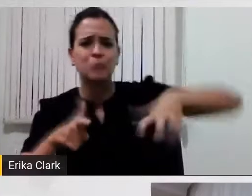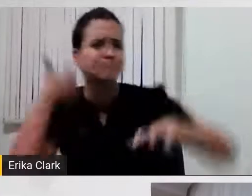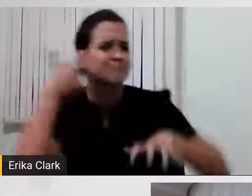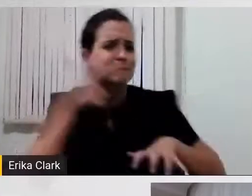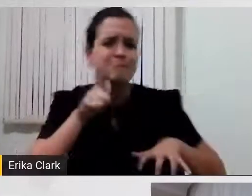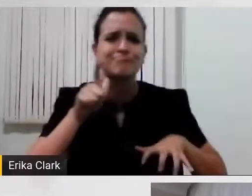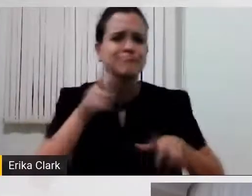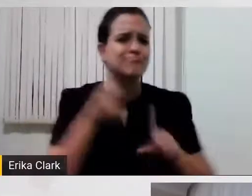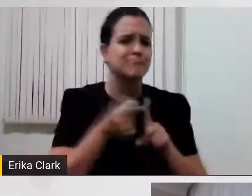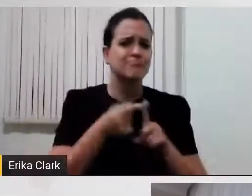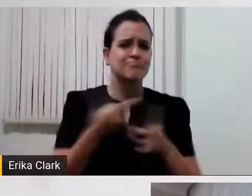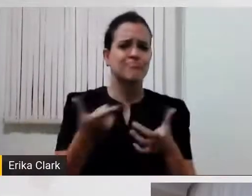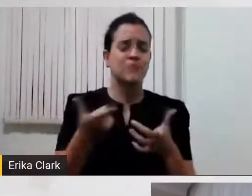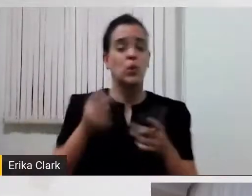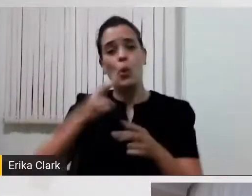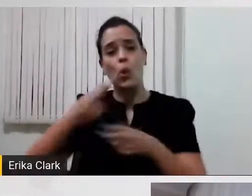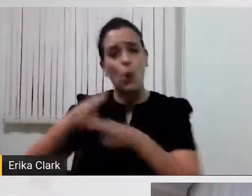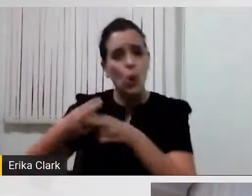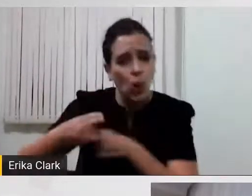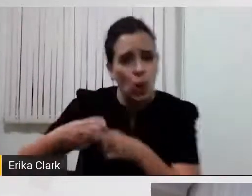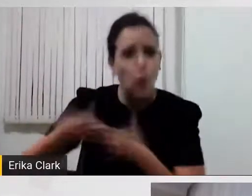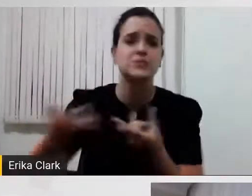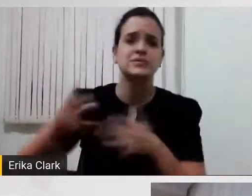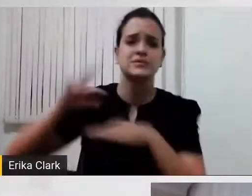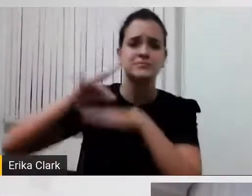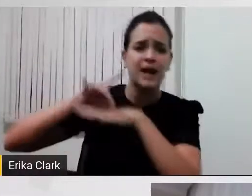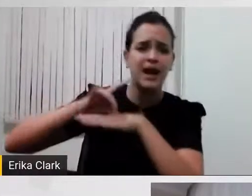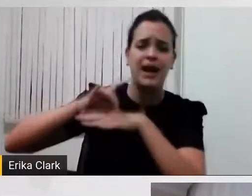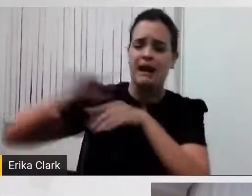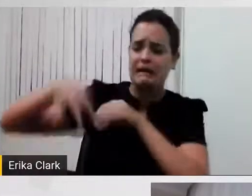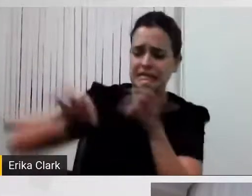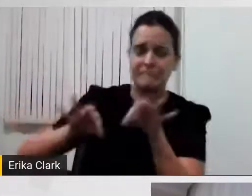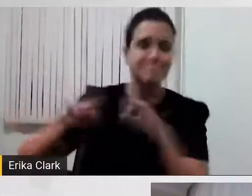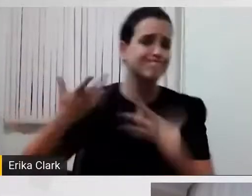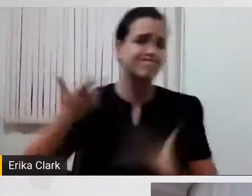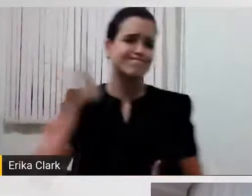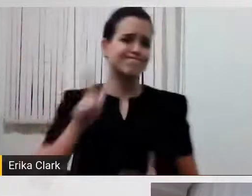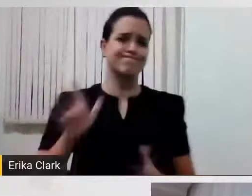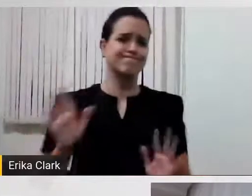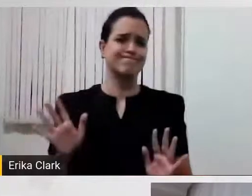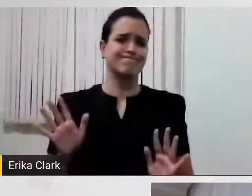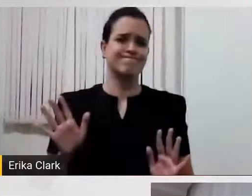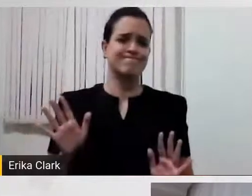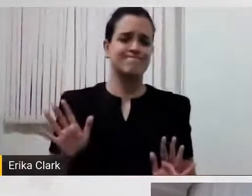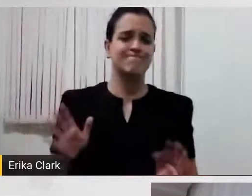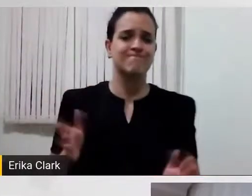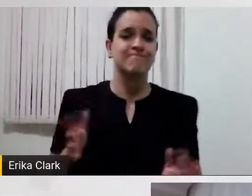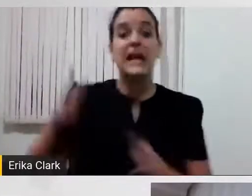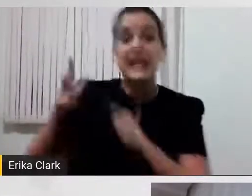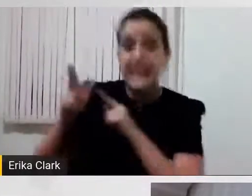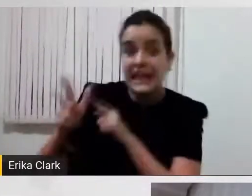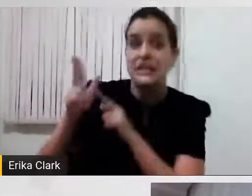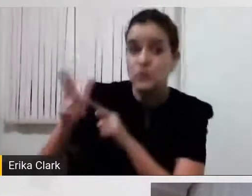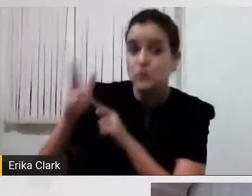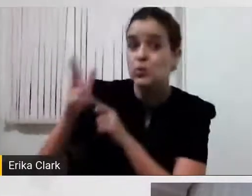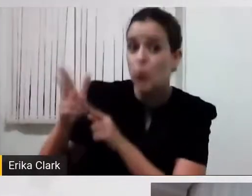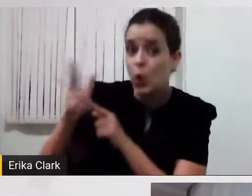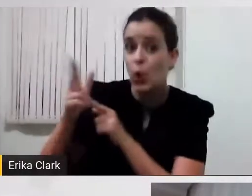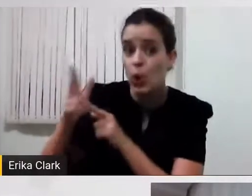como eu corto a carne, etc. Então, a tecnologia... A tesoura para a canhota, para uma pessoa